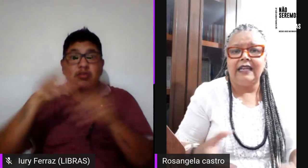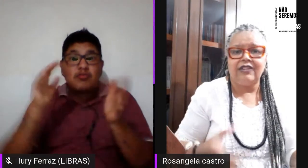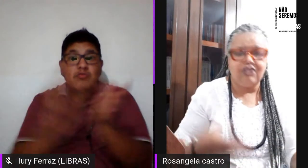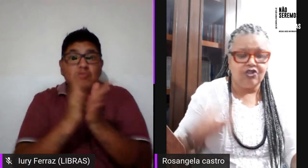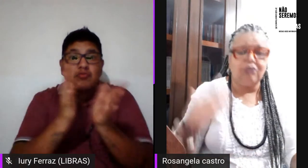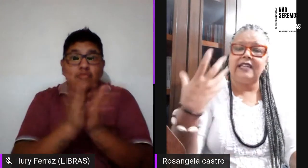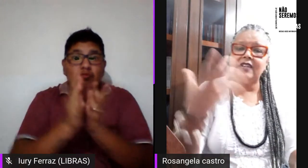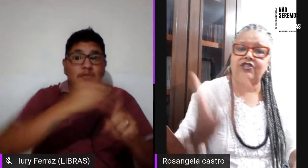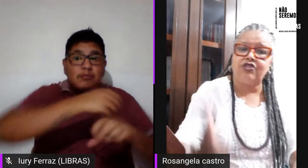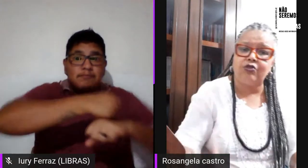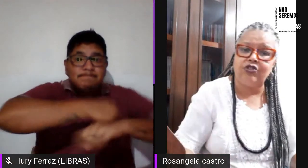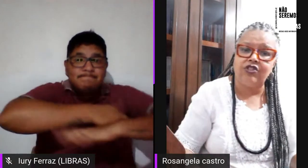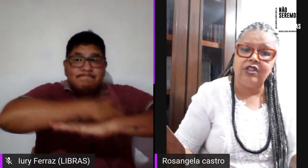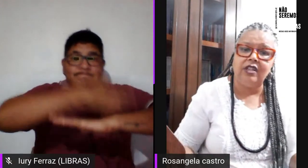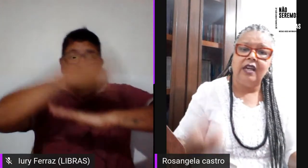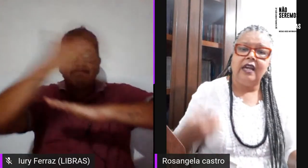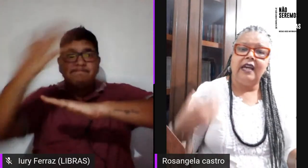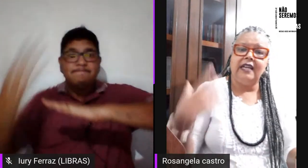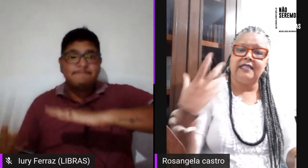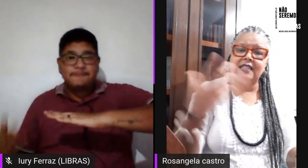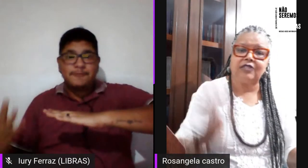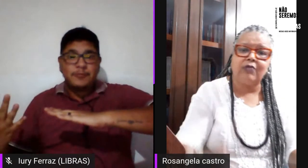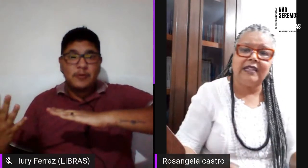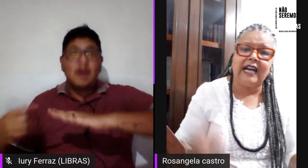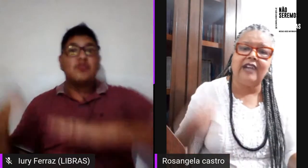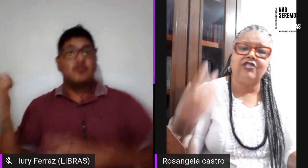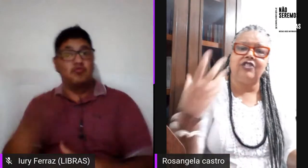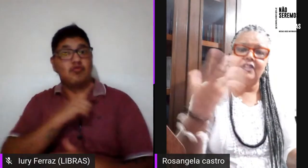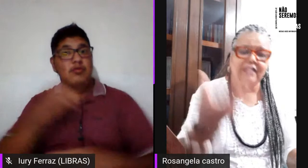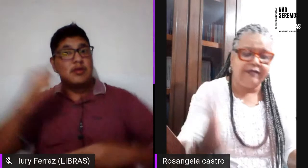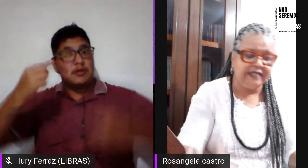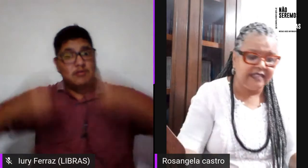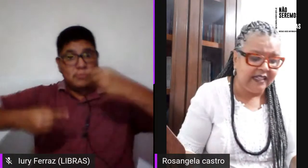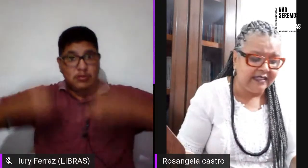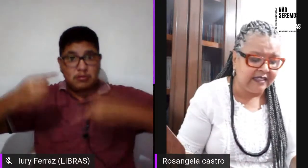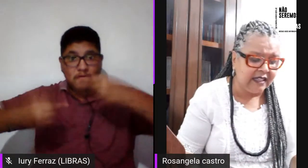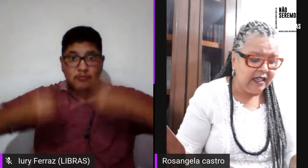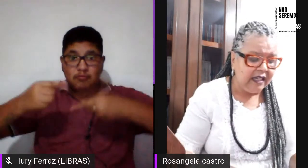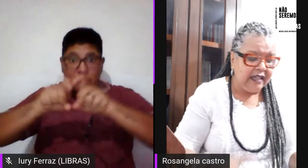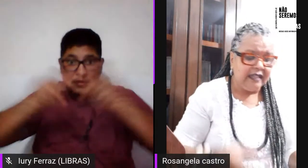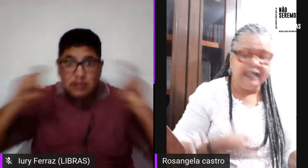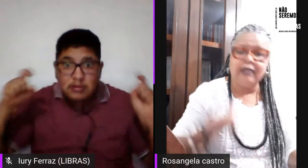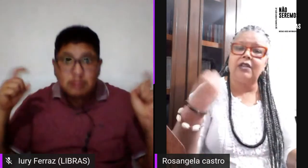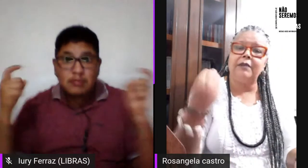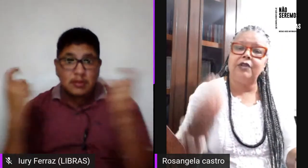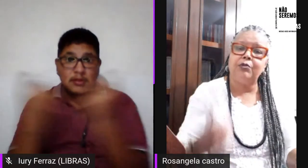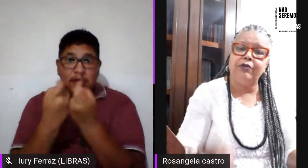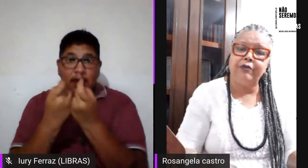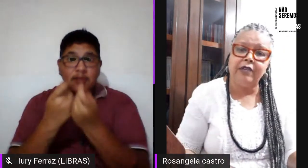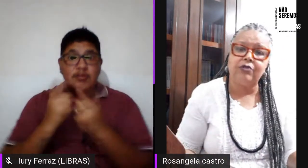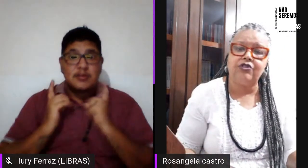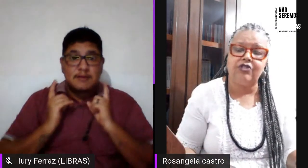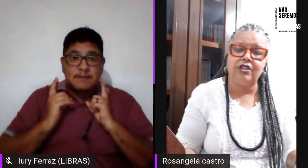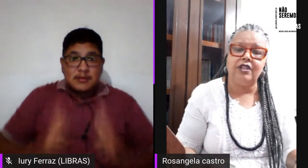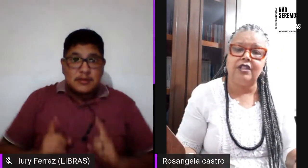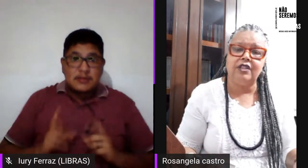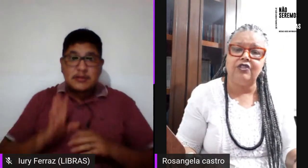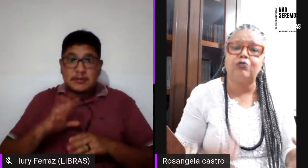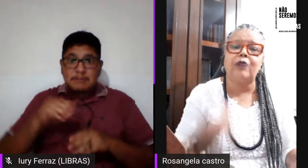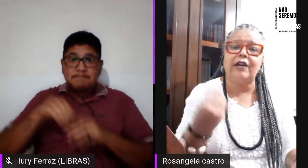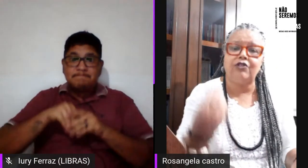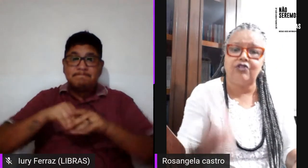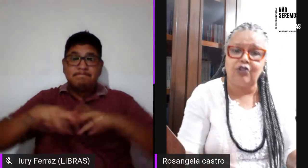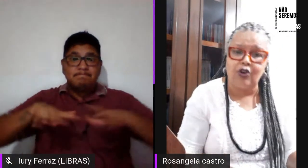a gente consegue discutir sexualidade e deficiência dentro também do movimento de